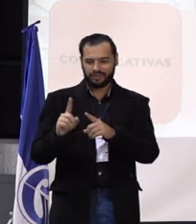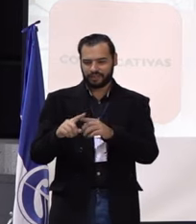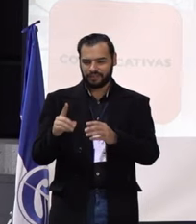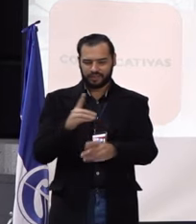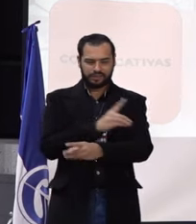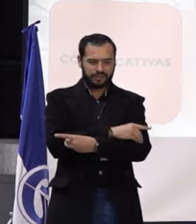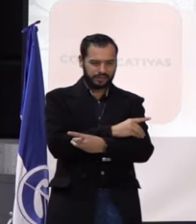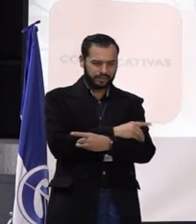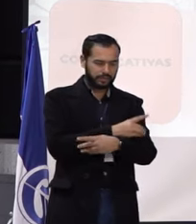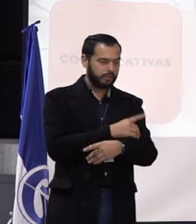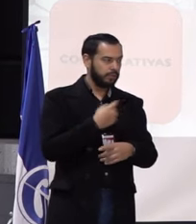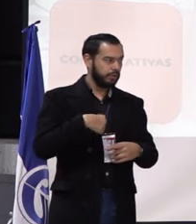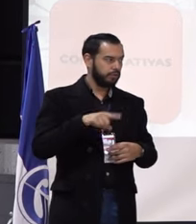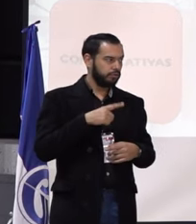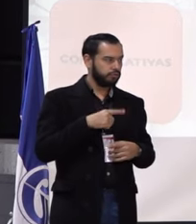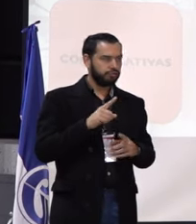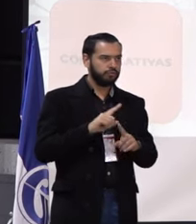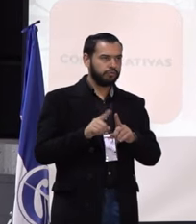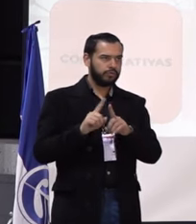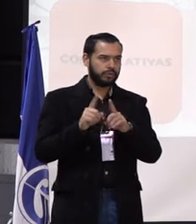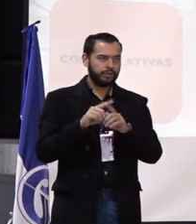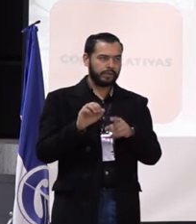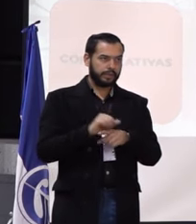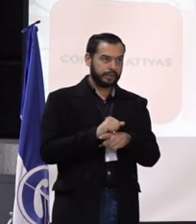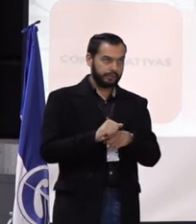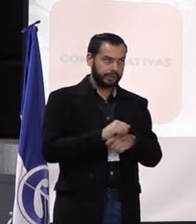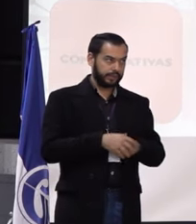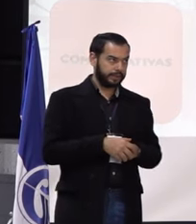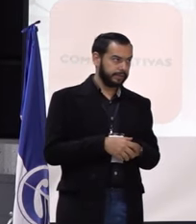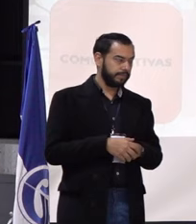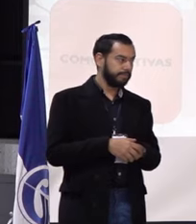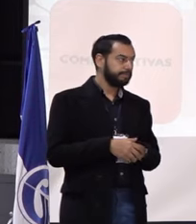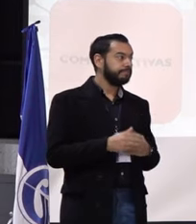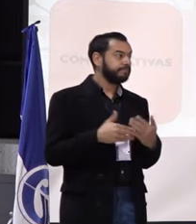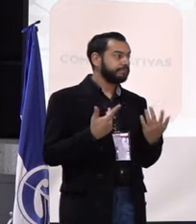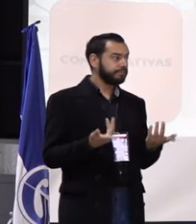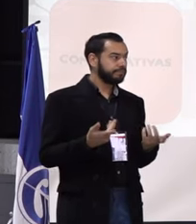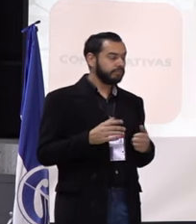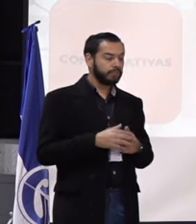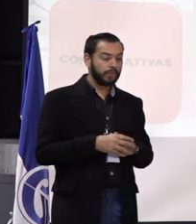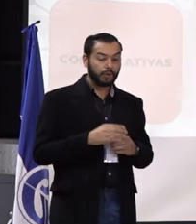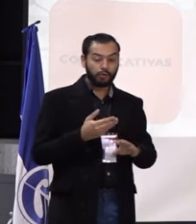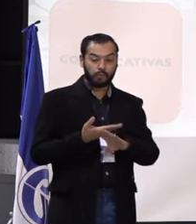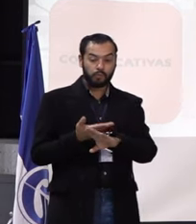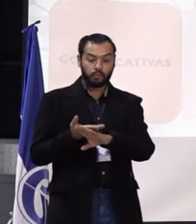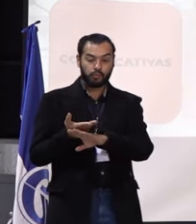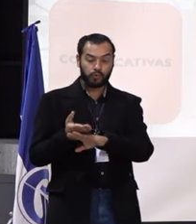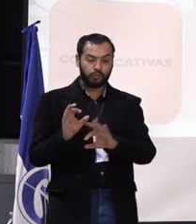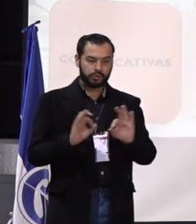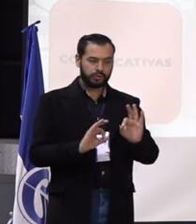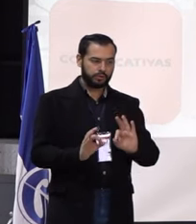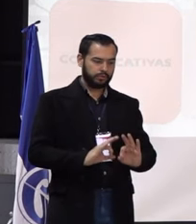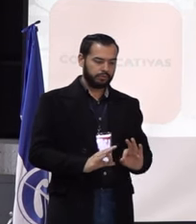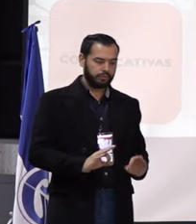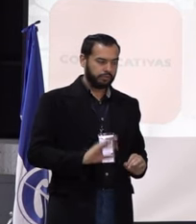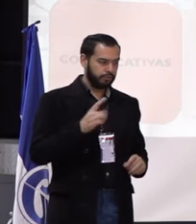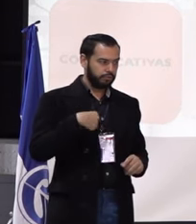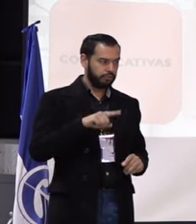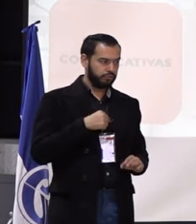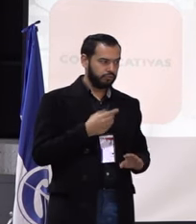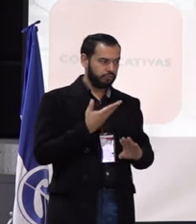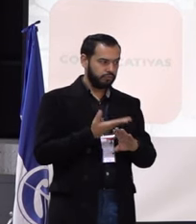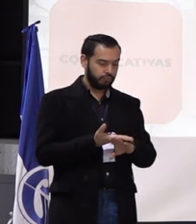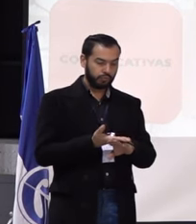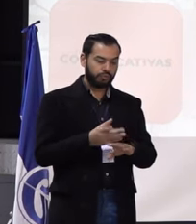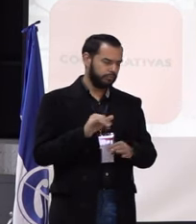en nuestras diferentes prácticas. En cuanto a las propuestas organizativas, entonces proponemos, al igual